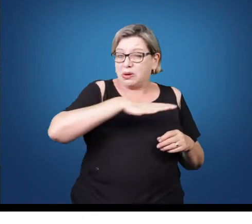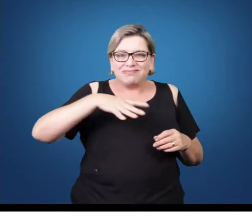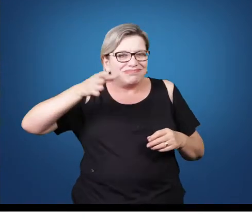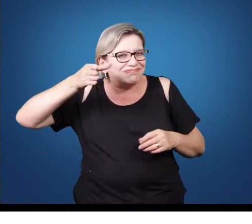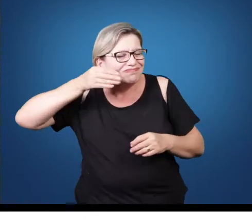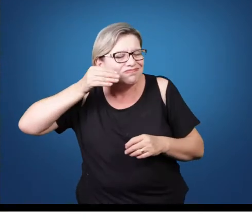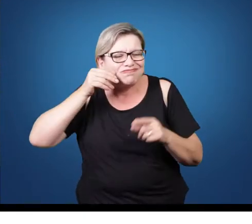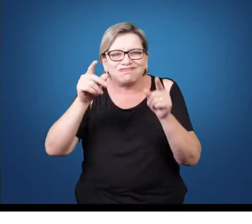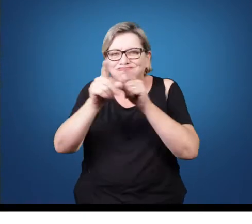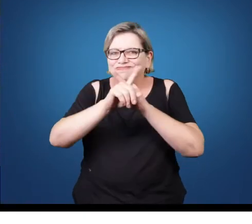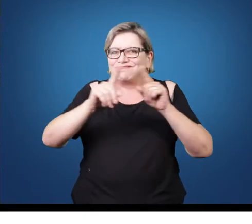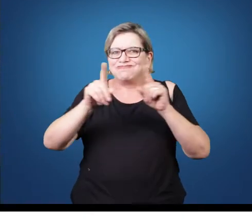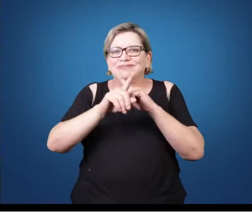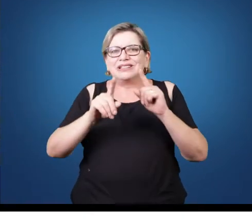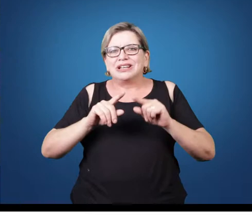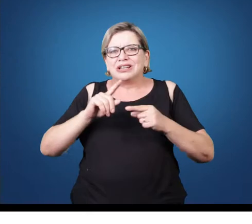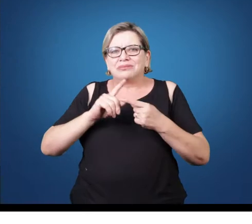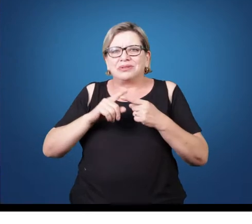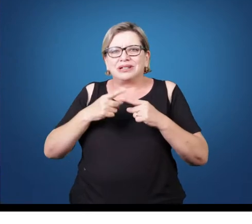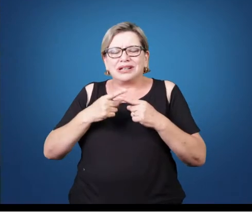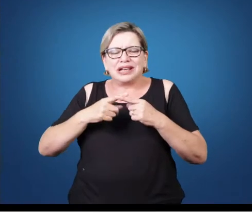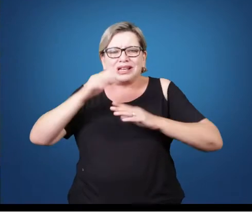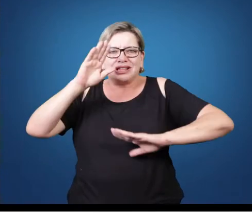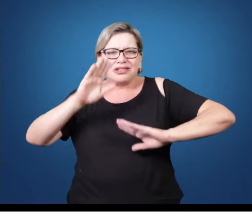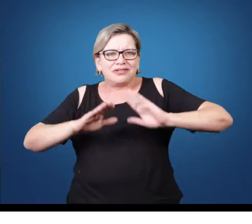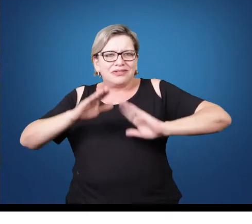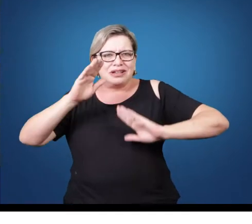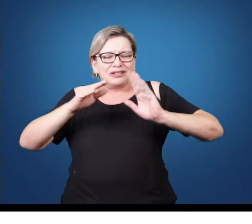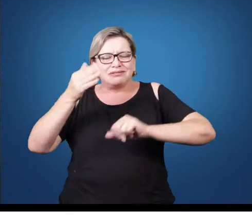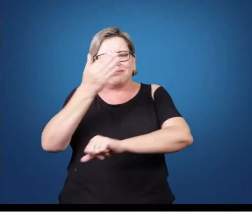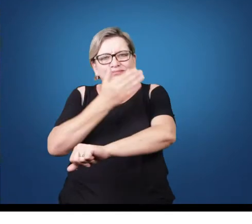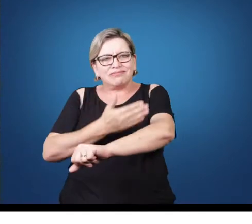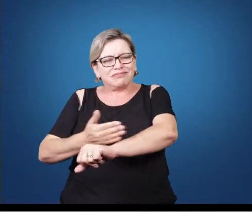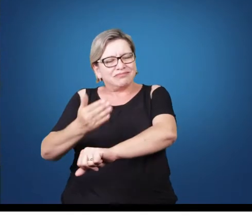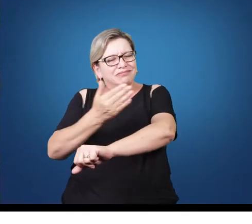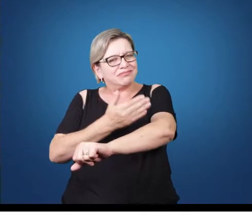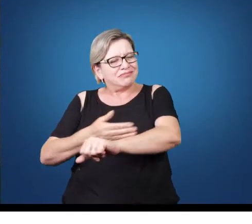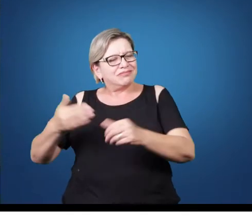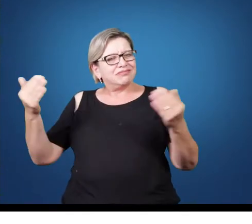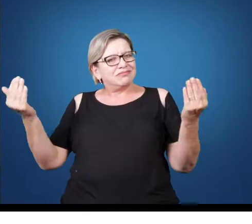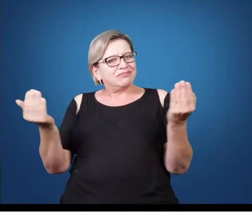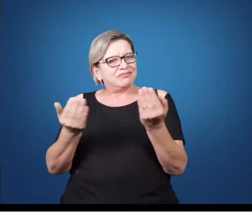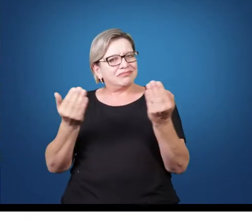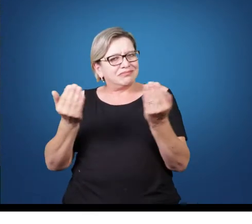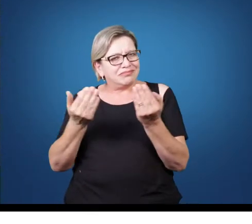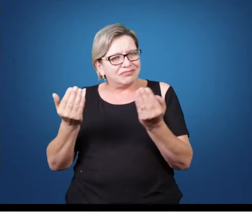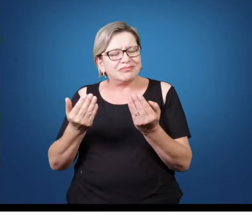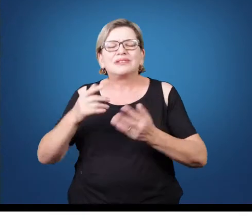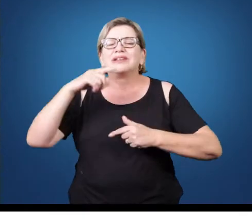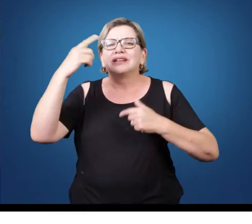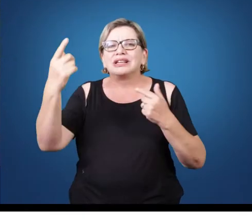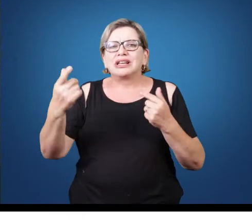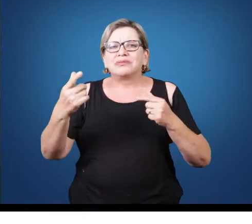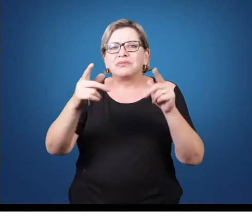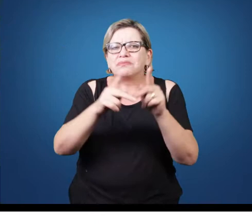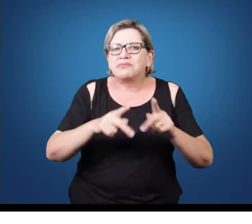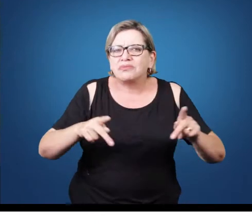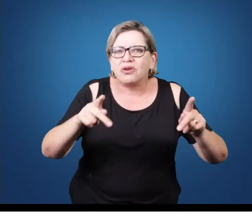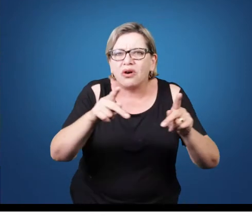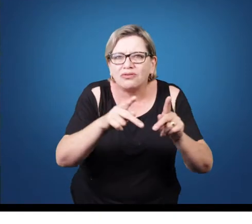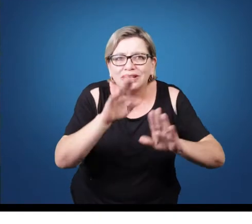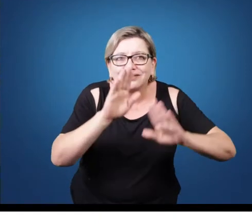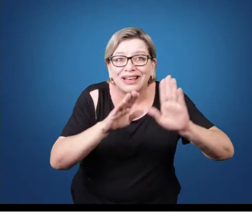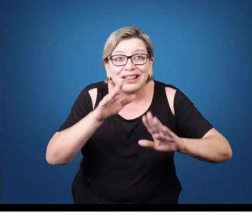assim, que a performance, as instalações e outras práticas da arte contemporânea chegam à grande massa, pelo menos de forma